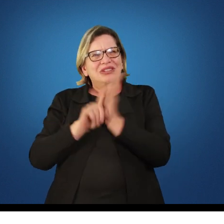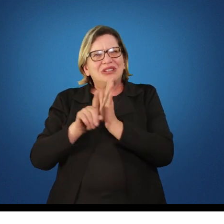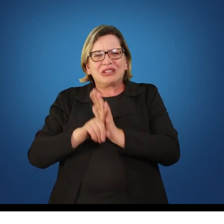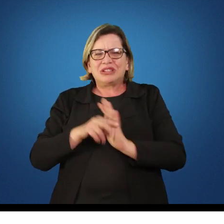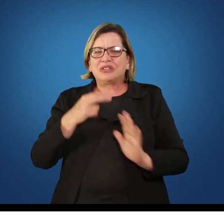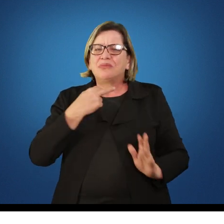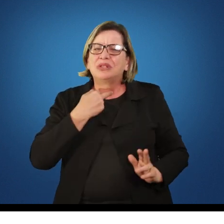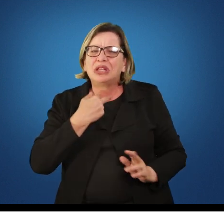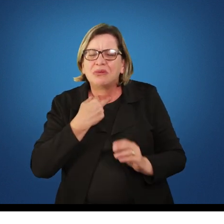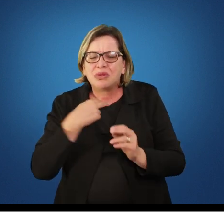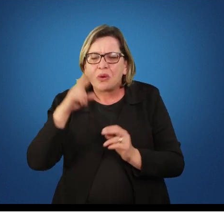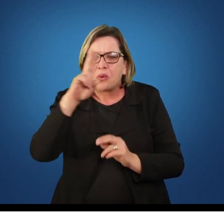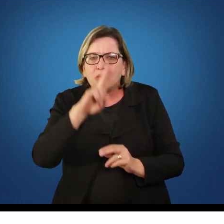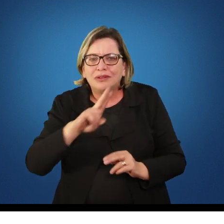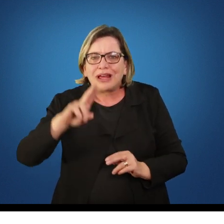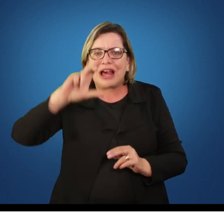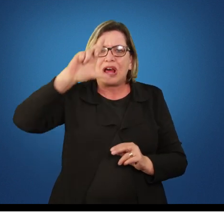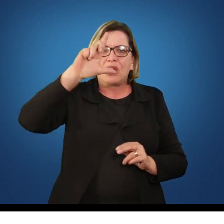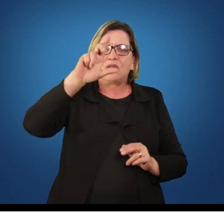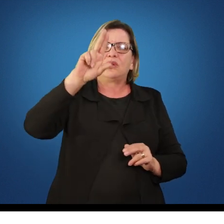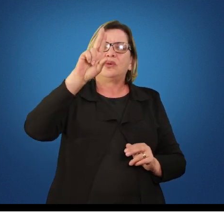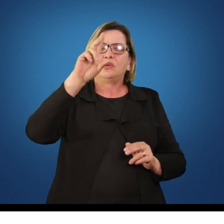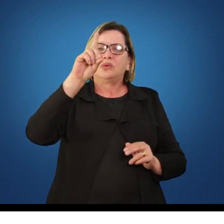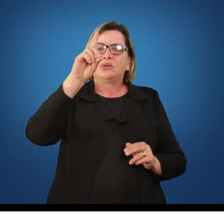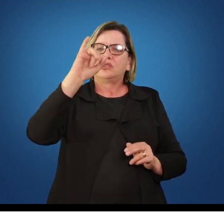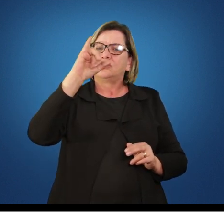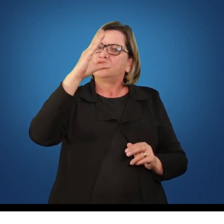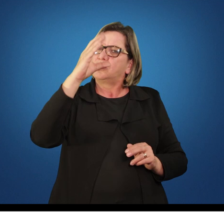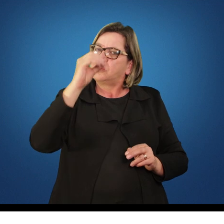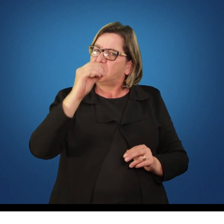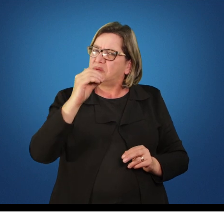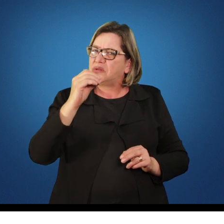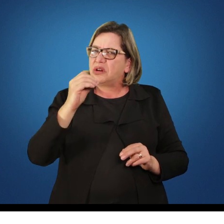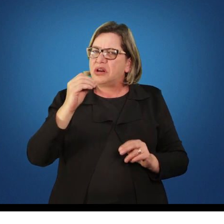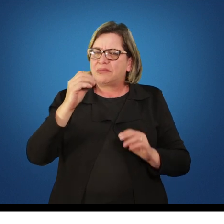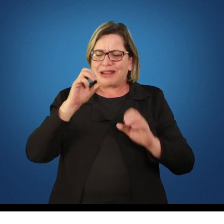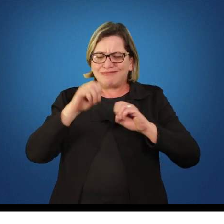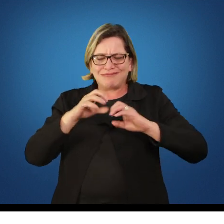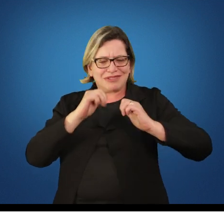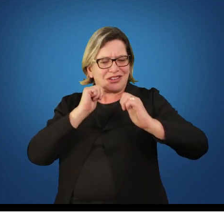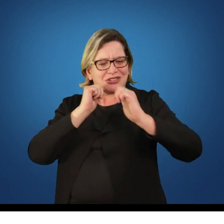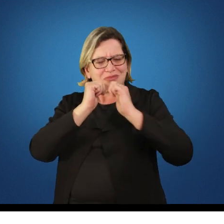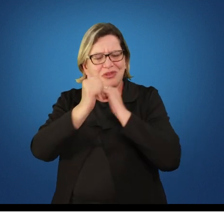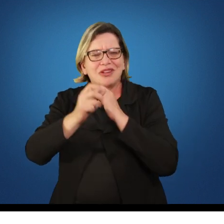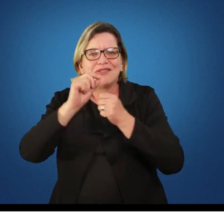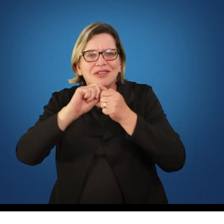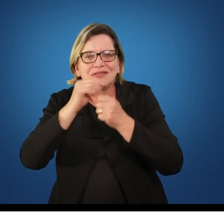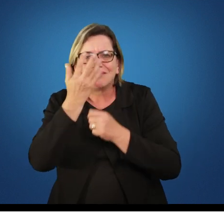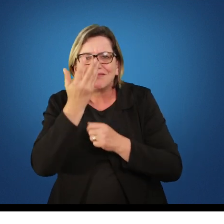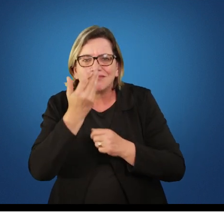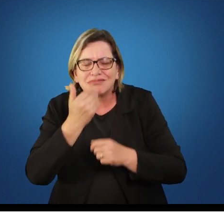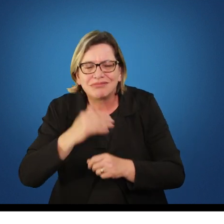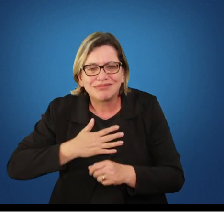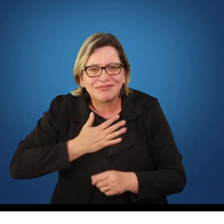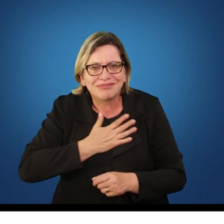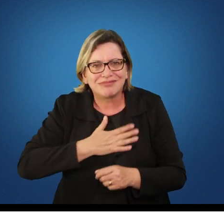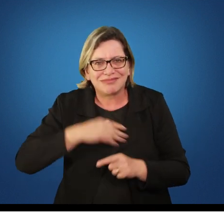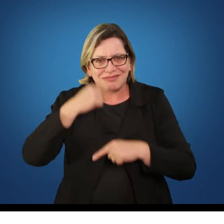para o ensino do esporte, fazendo com que essa criança goste do esporte e pratique? Porque